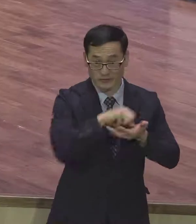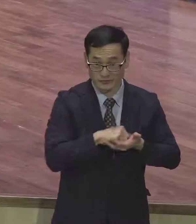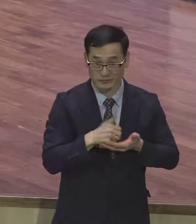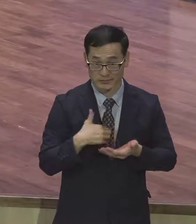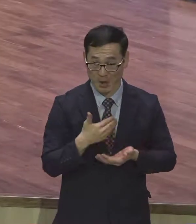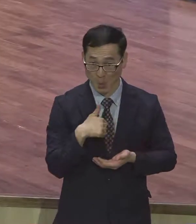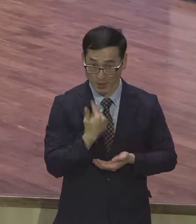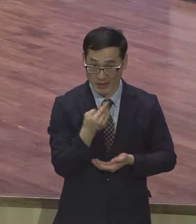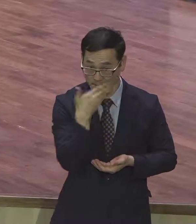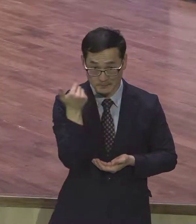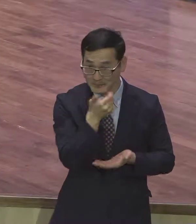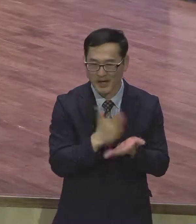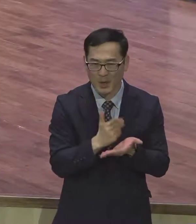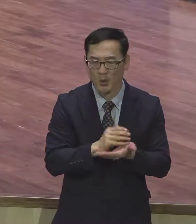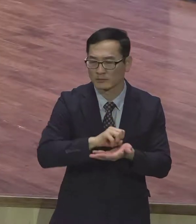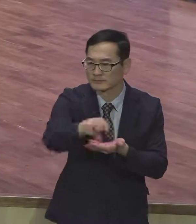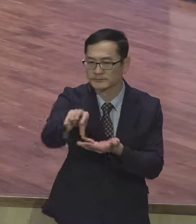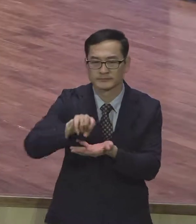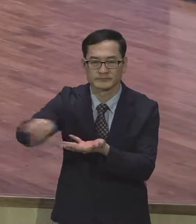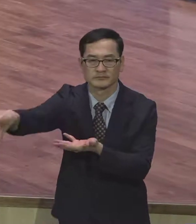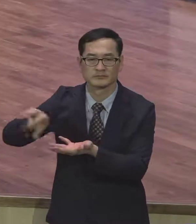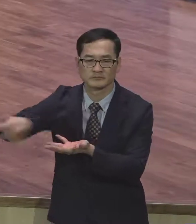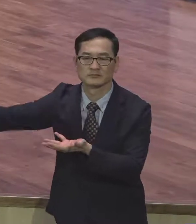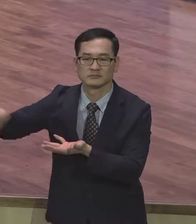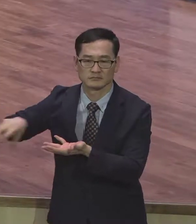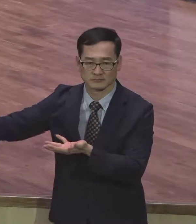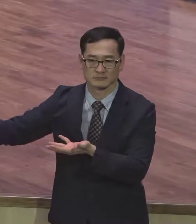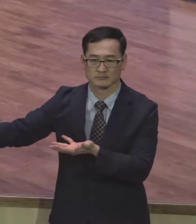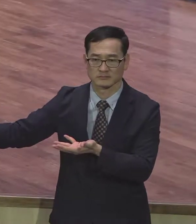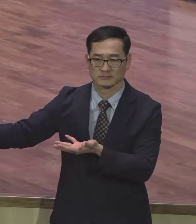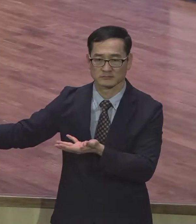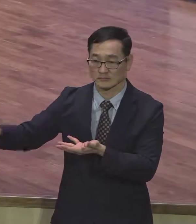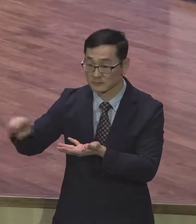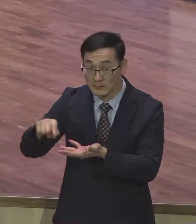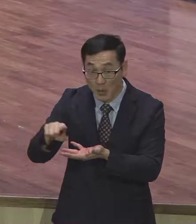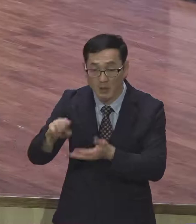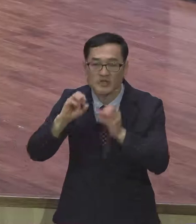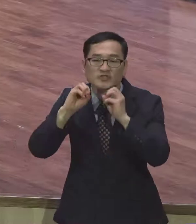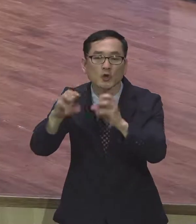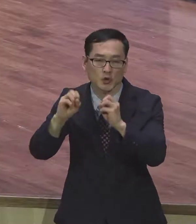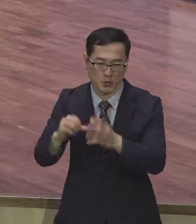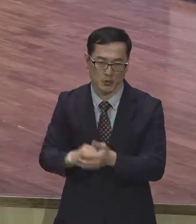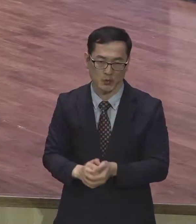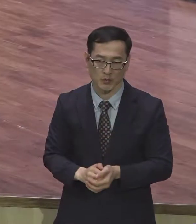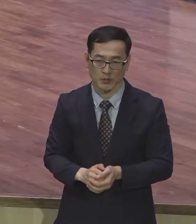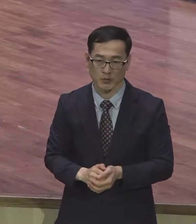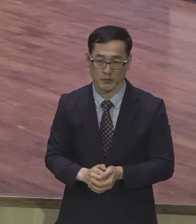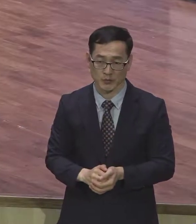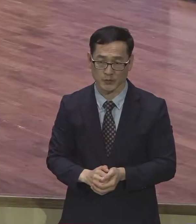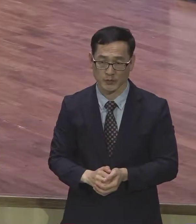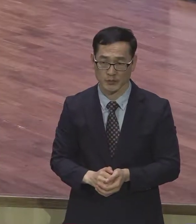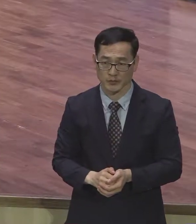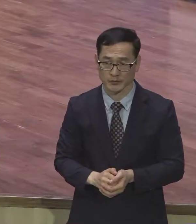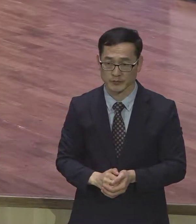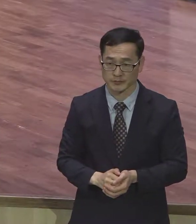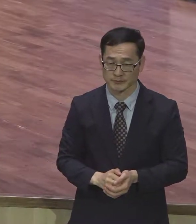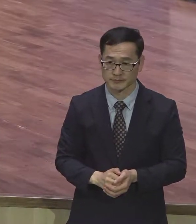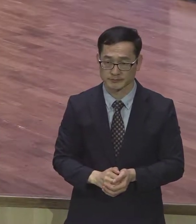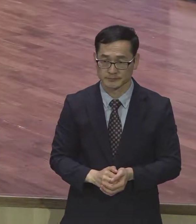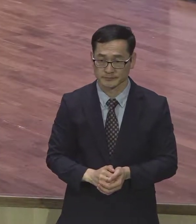아웃소싱 영적으로 아웃소싱 이게 뭐예요 성교 성교 전도와 성교입니다 보금 운동을 우리